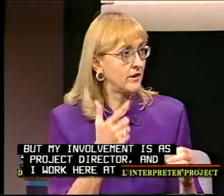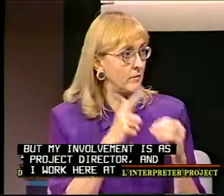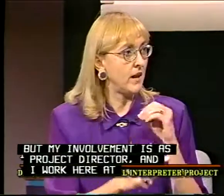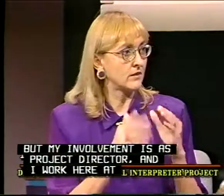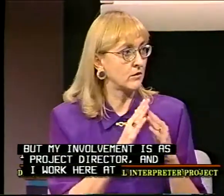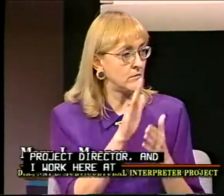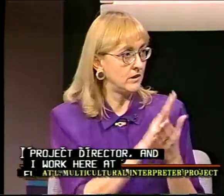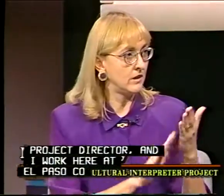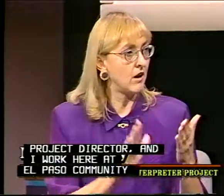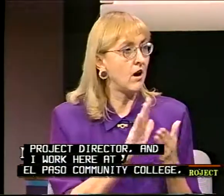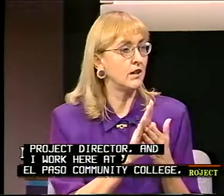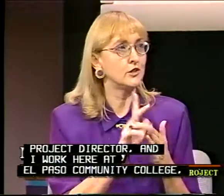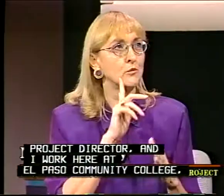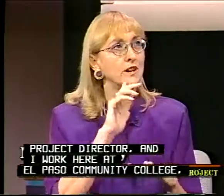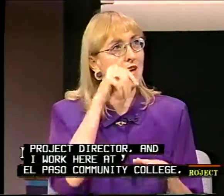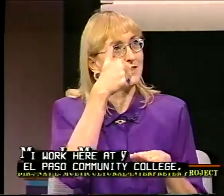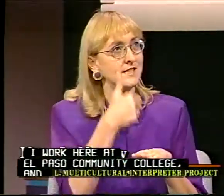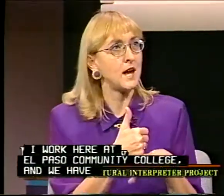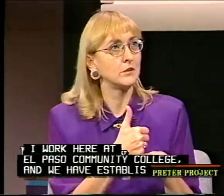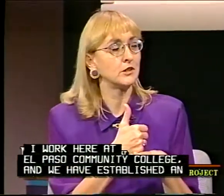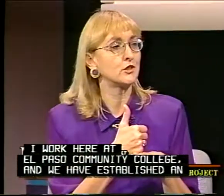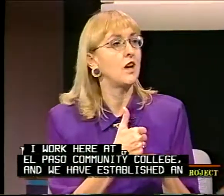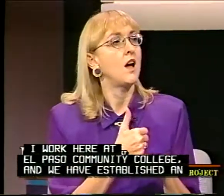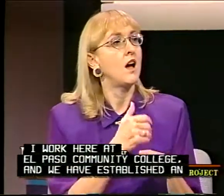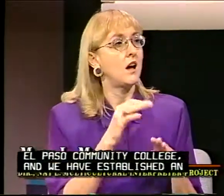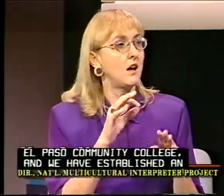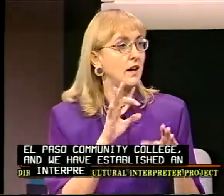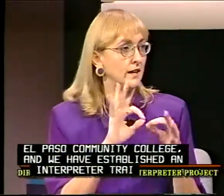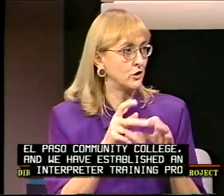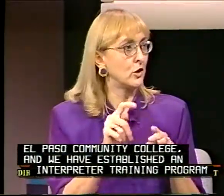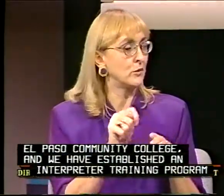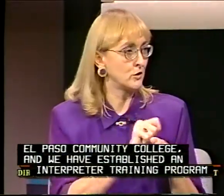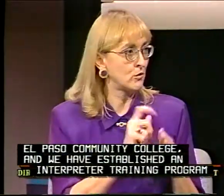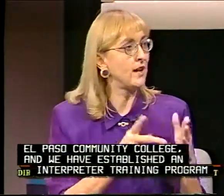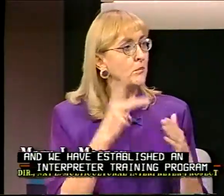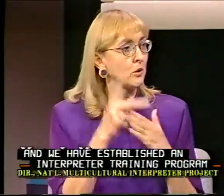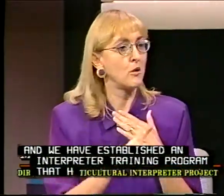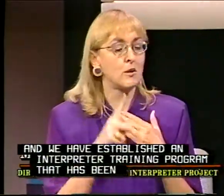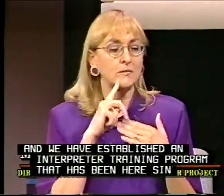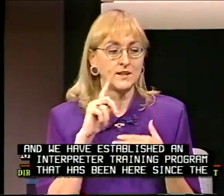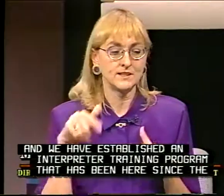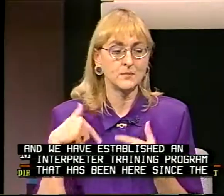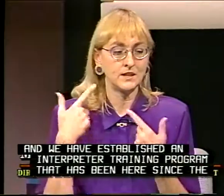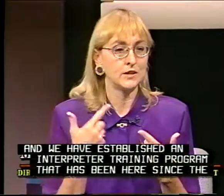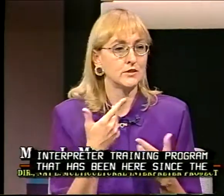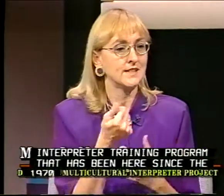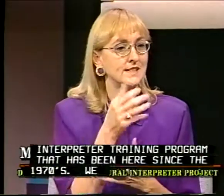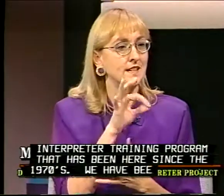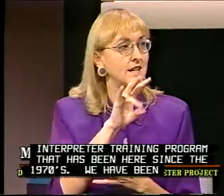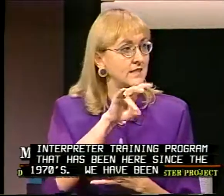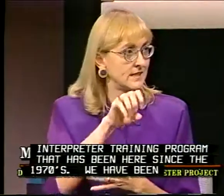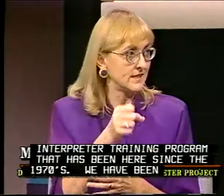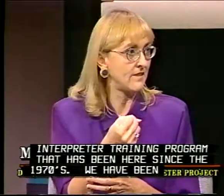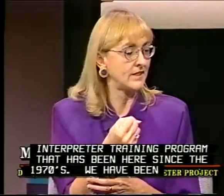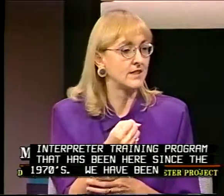at El Paso Community College. And we have established an interpreter training program that has been here since the 1970s.